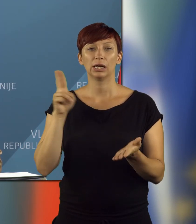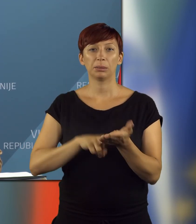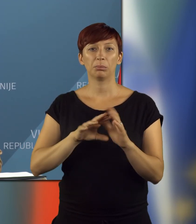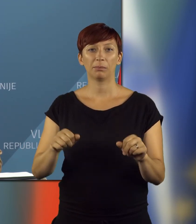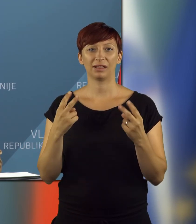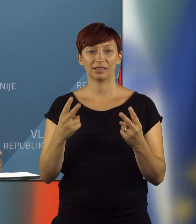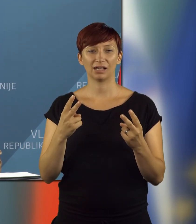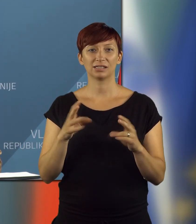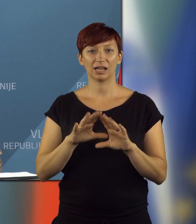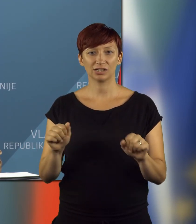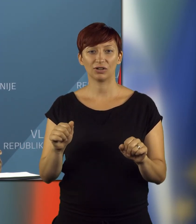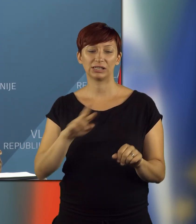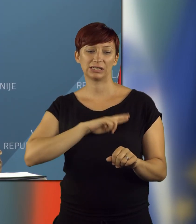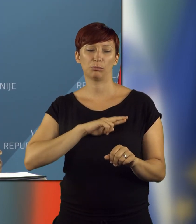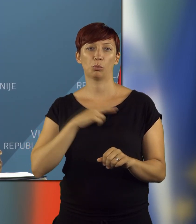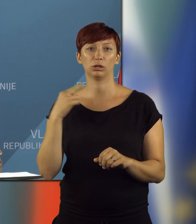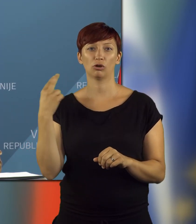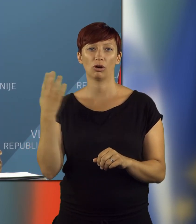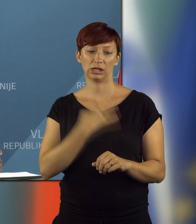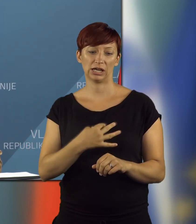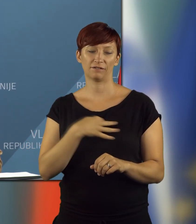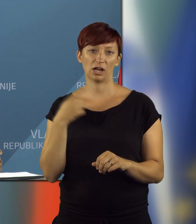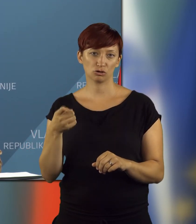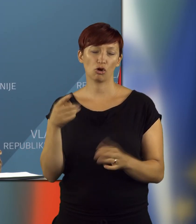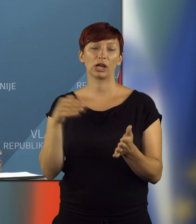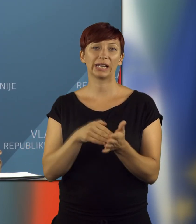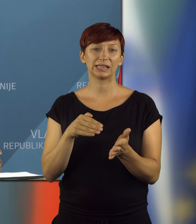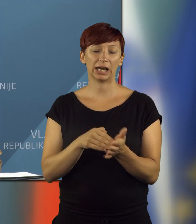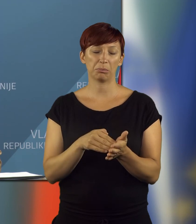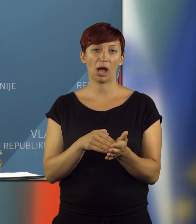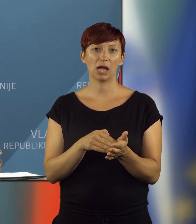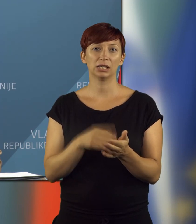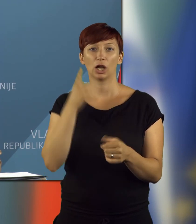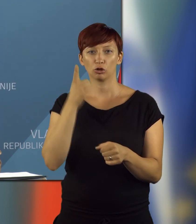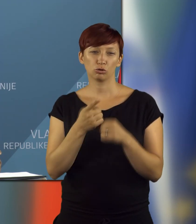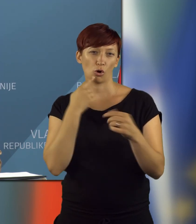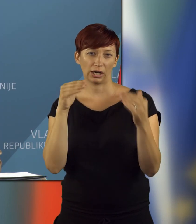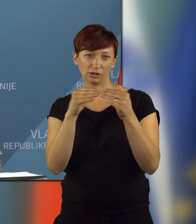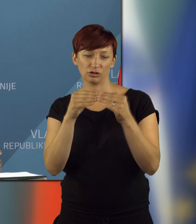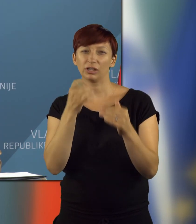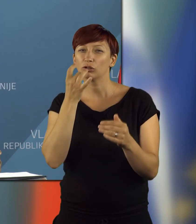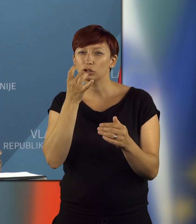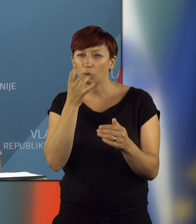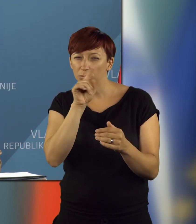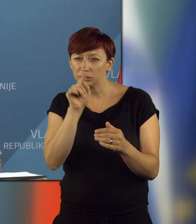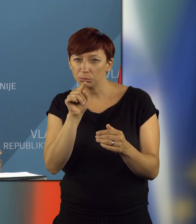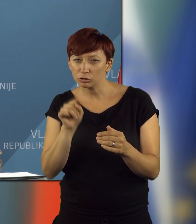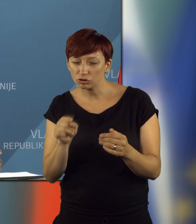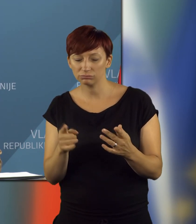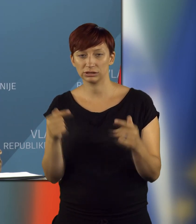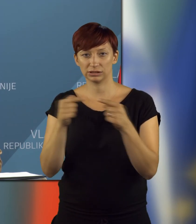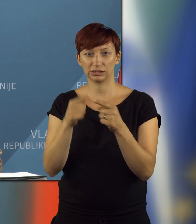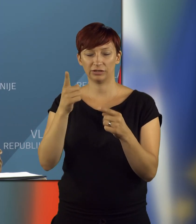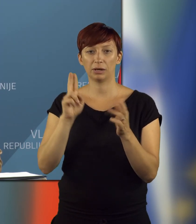implementacija izvede z Republike Hrvaško, kaj ti potrebno je doreči veliko drobnih